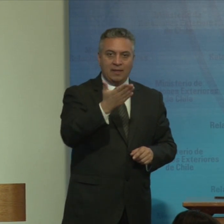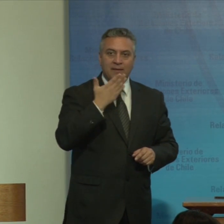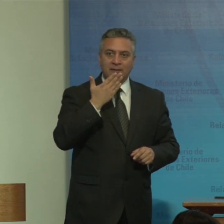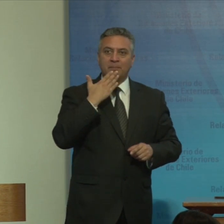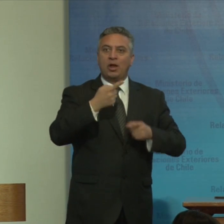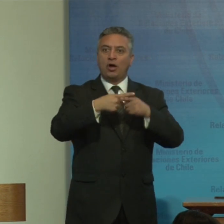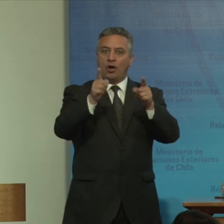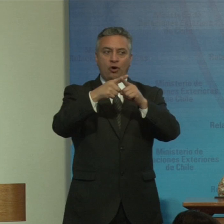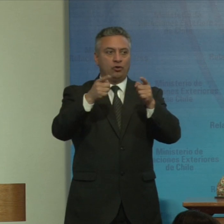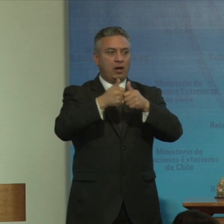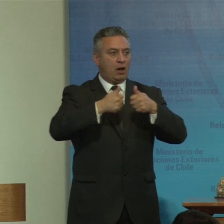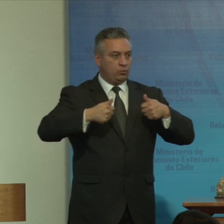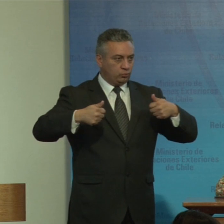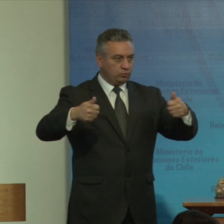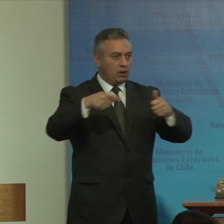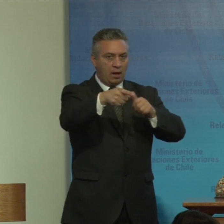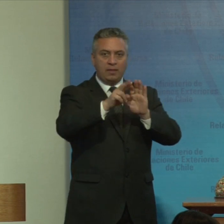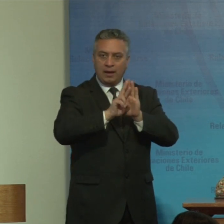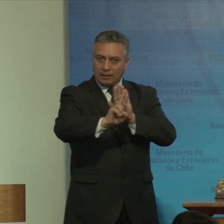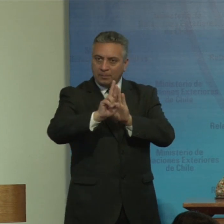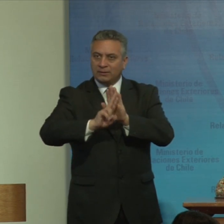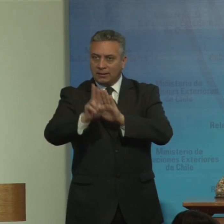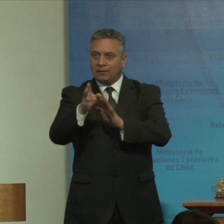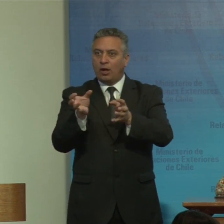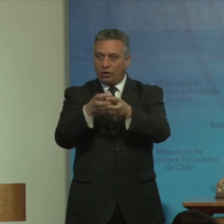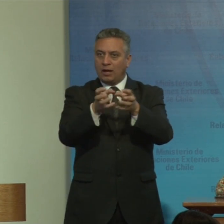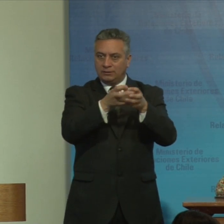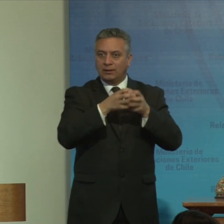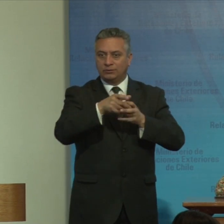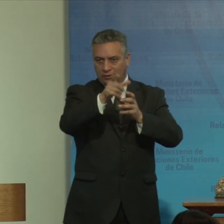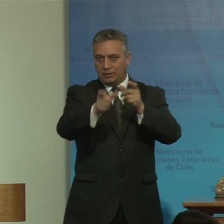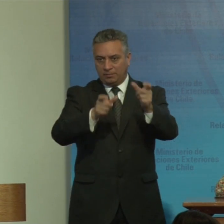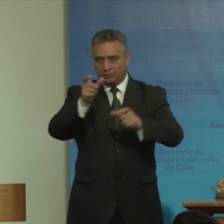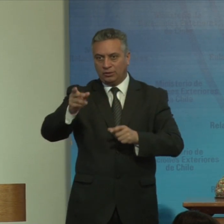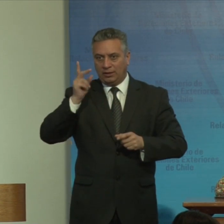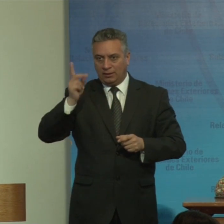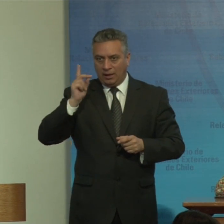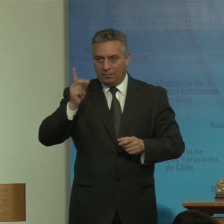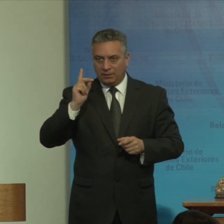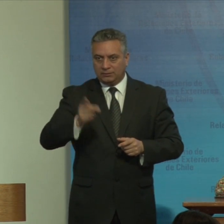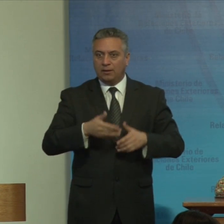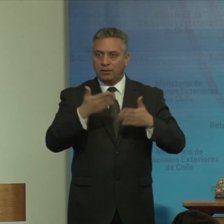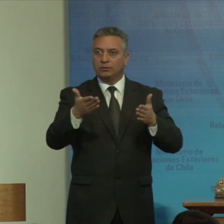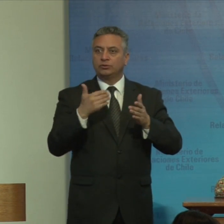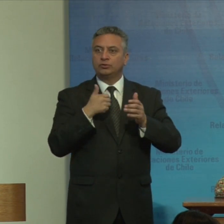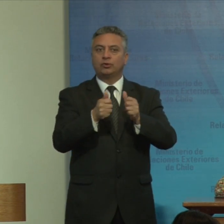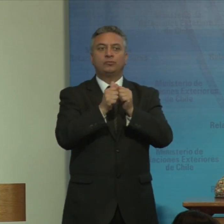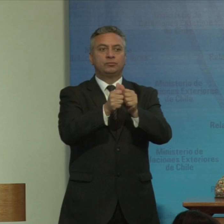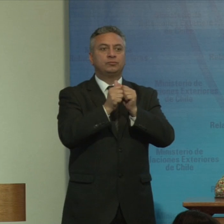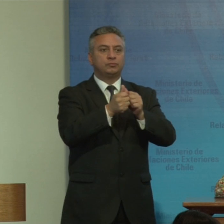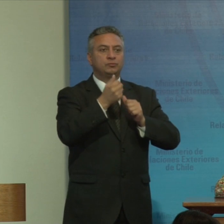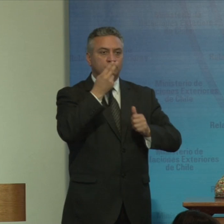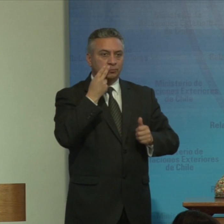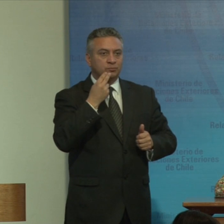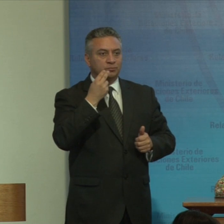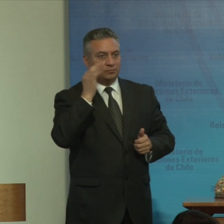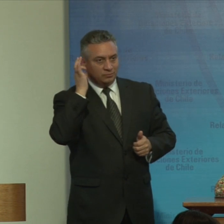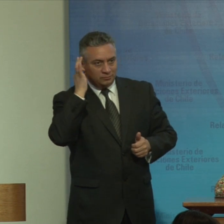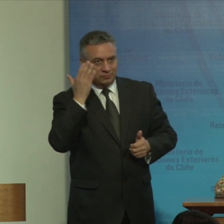autoridades representantes de las organizaciones de personas con discapacidad colegas y colegas